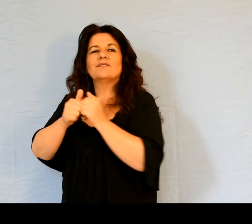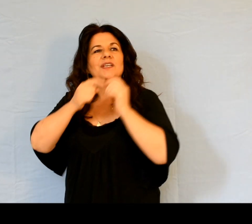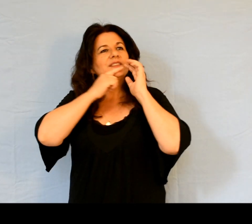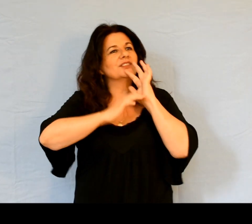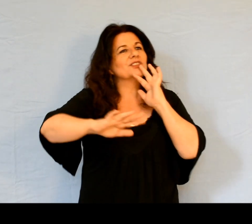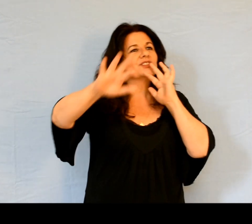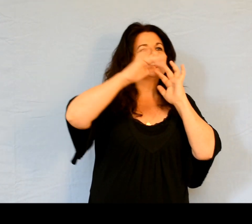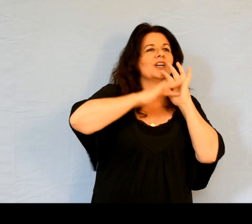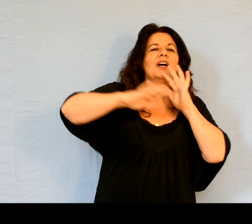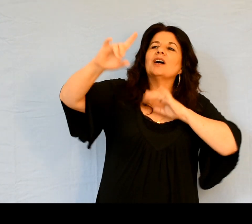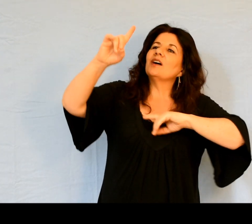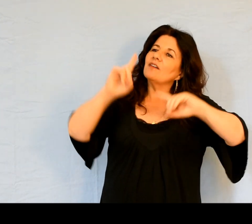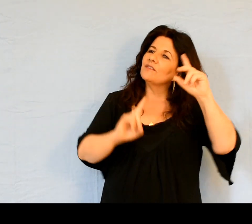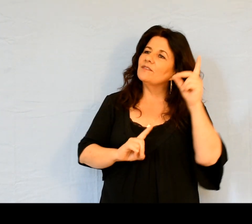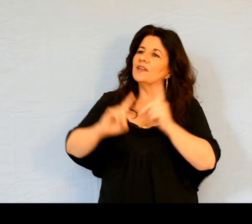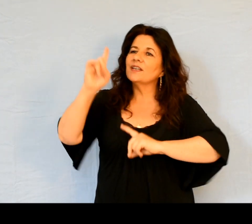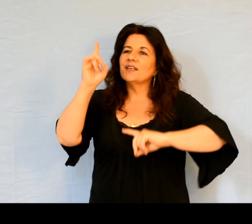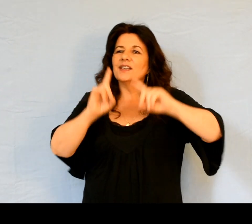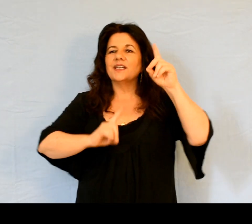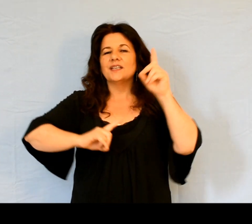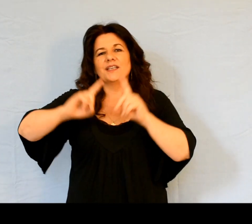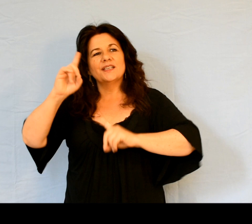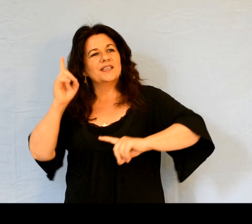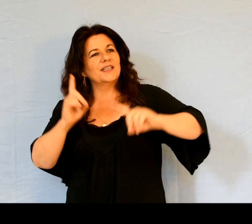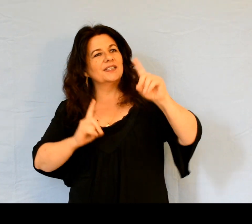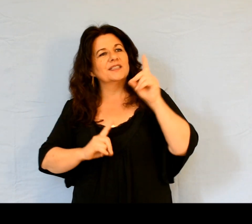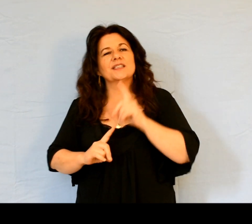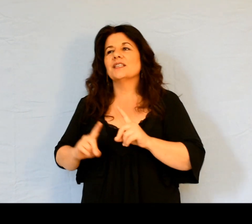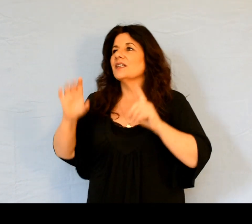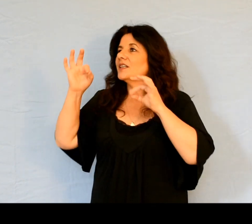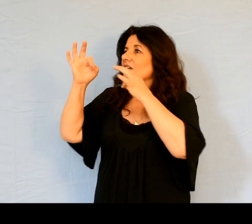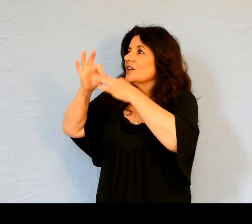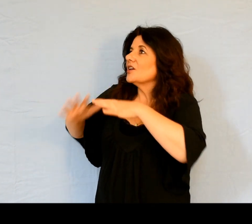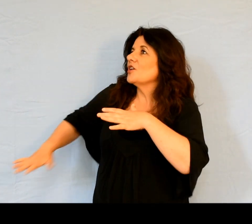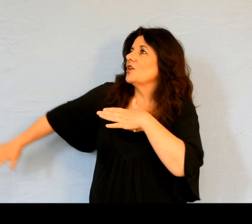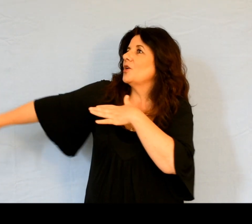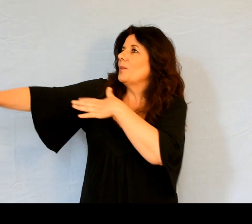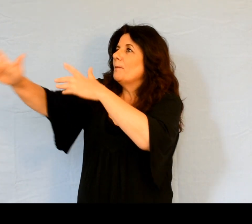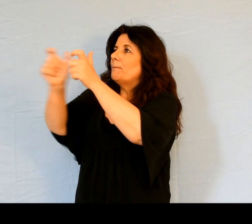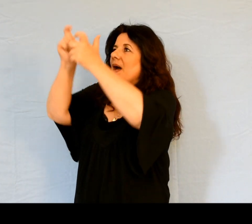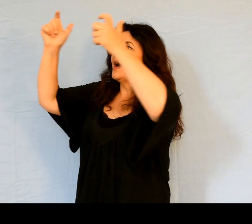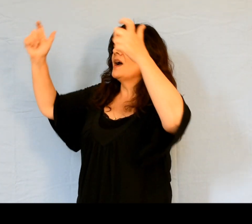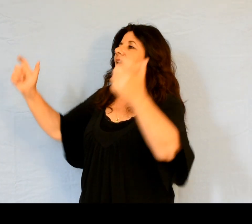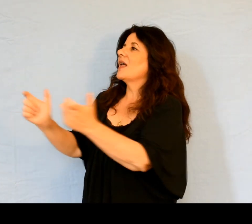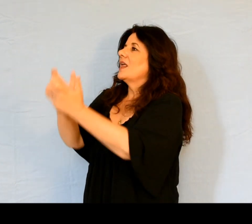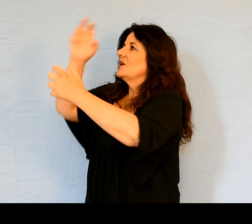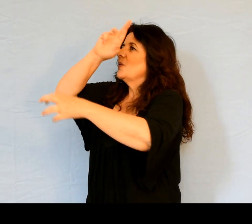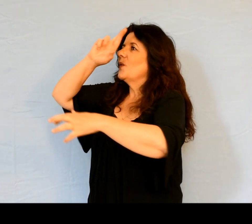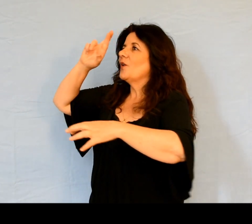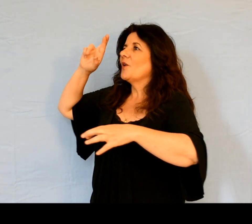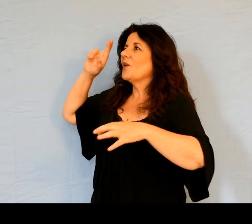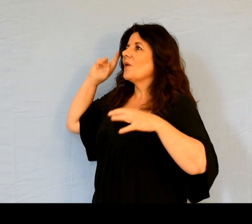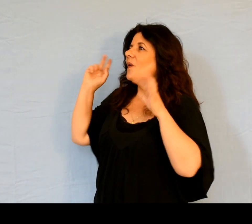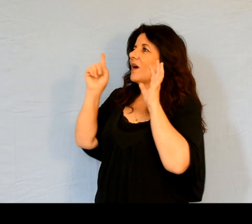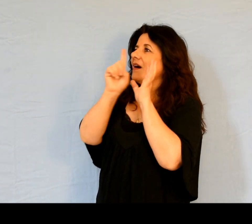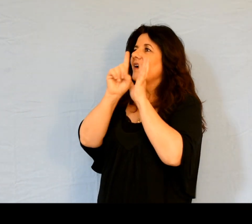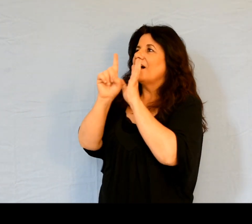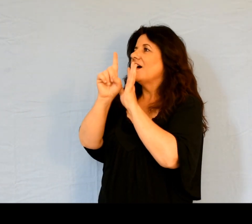des fêtes, elles entrent au palais du Roi.